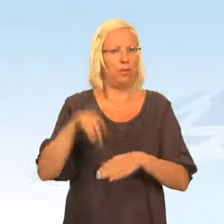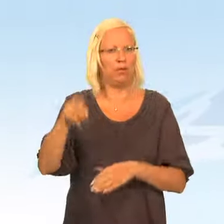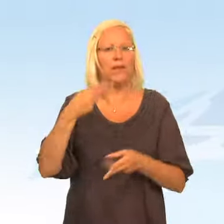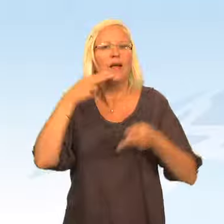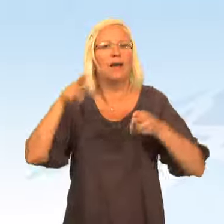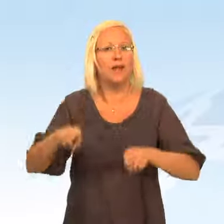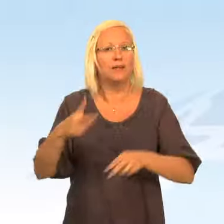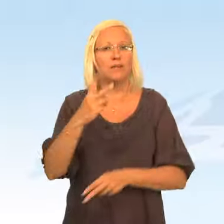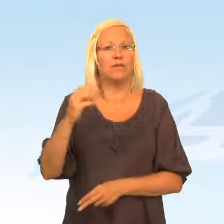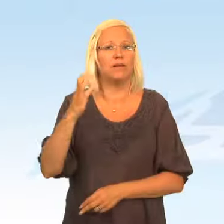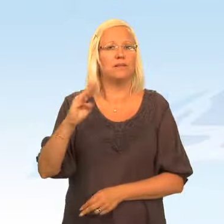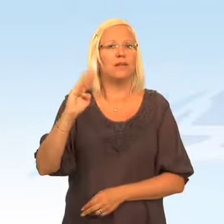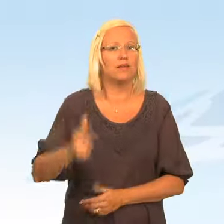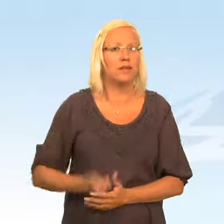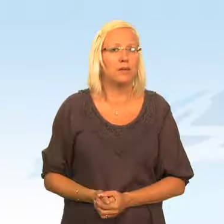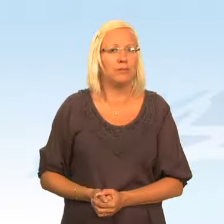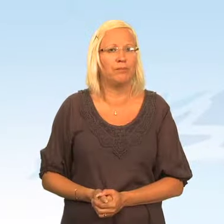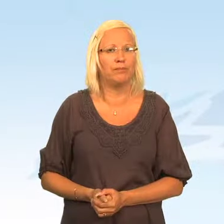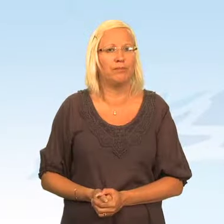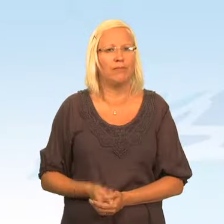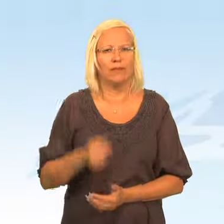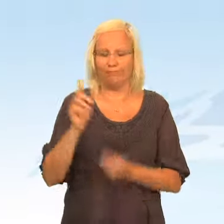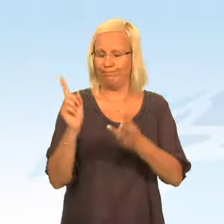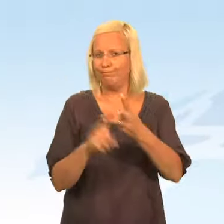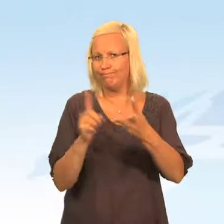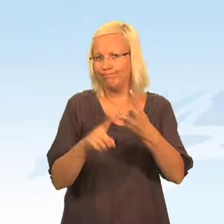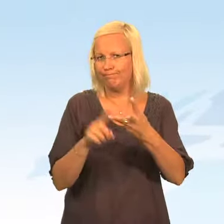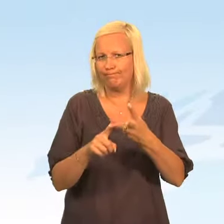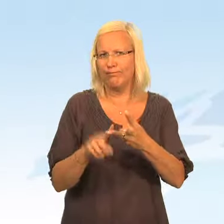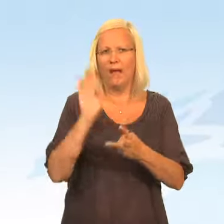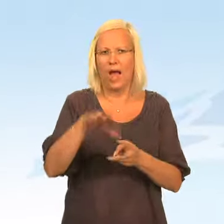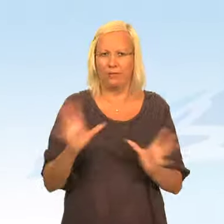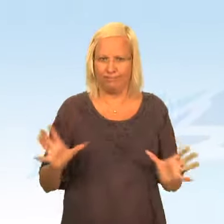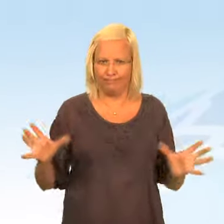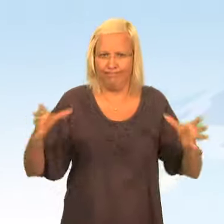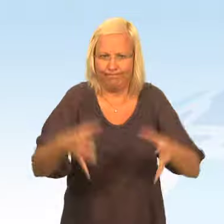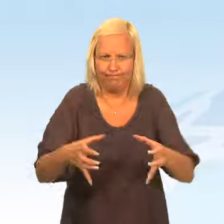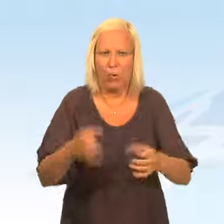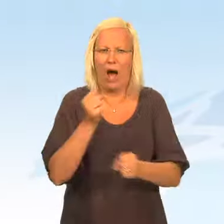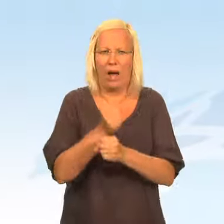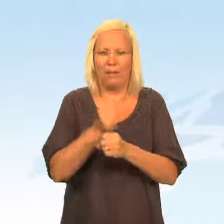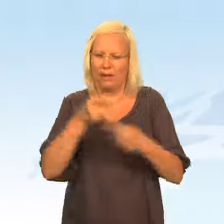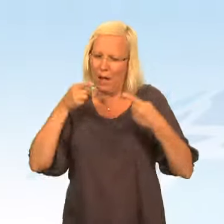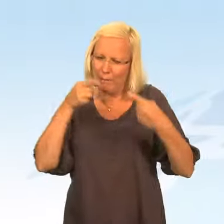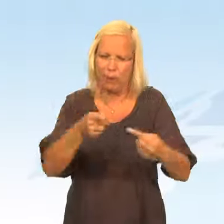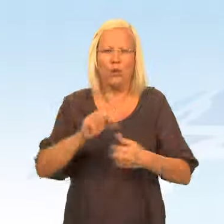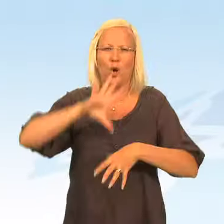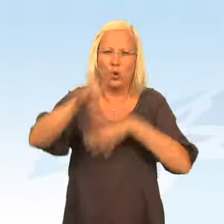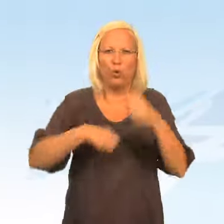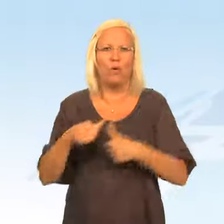på rättsväsendet. Vi har redan sett till att mobilisera mot grov organiserad brottslighet.